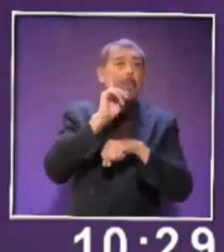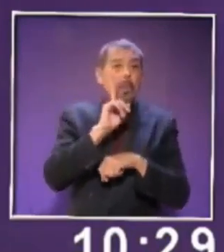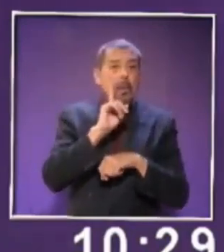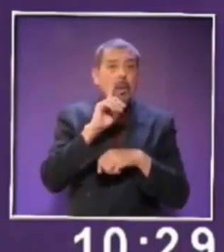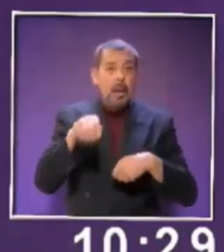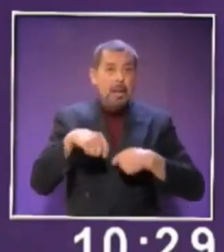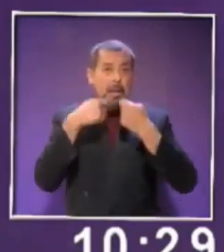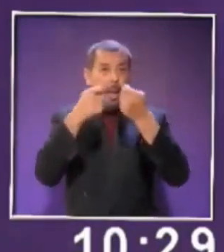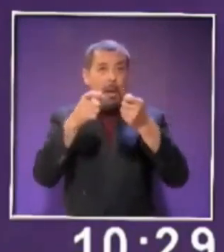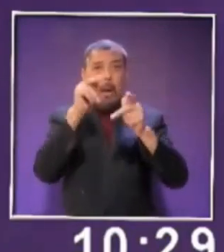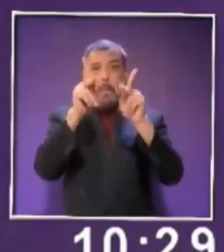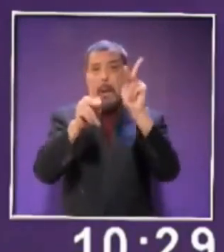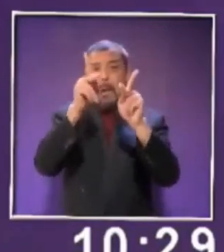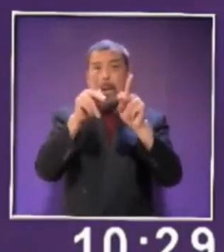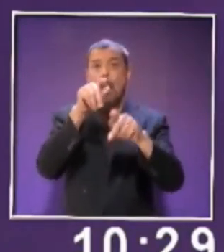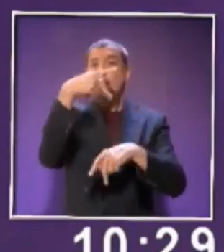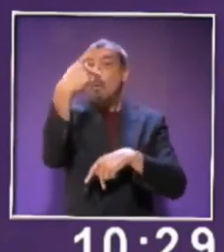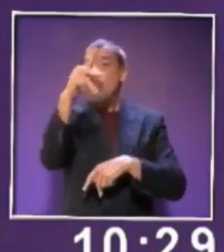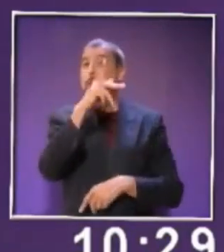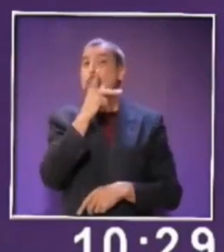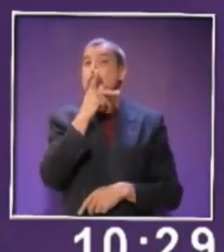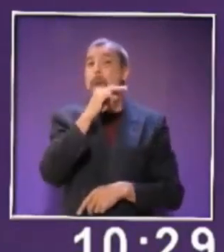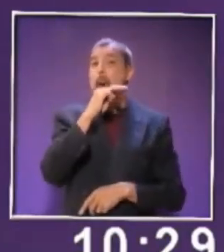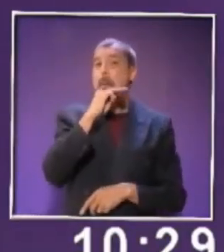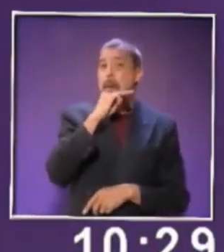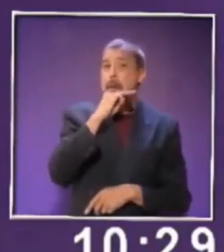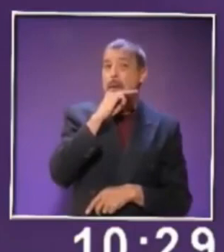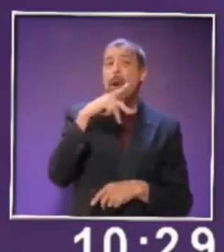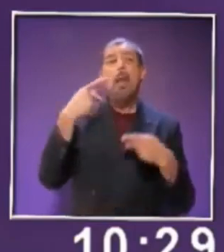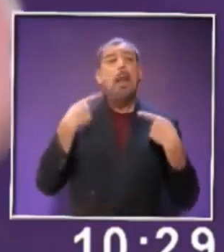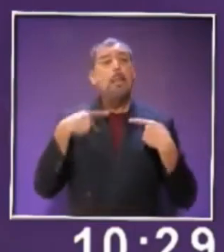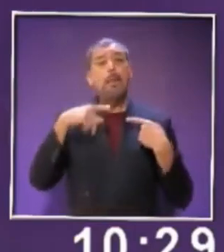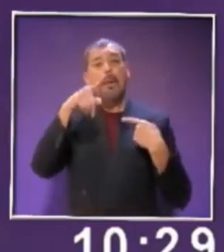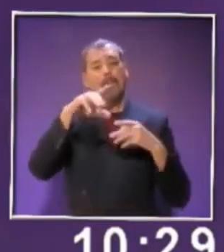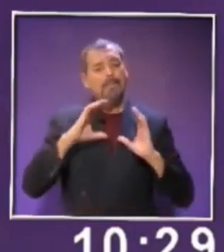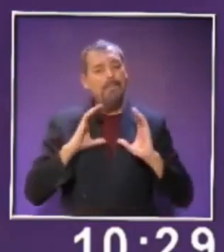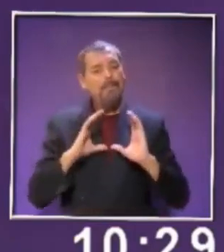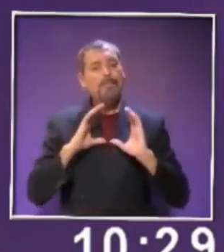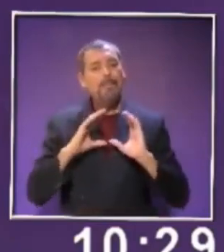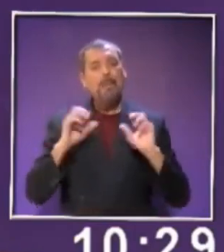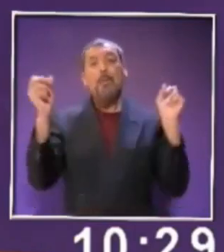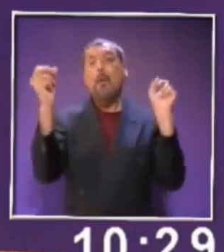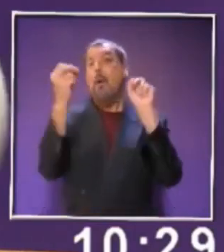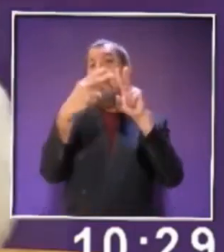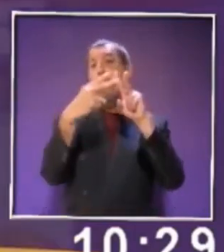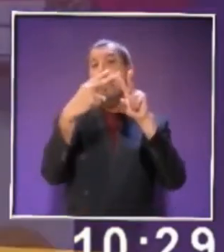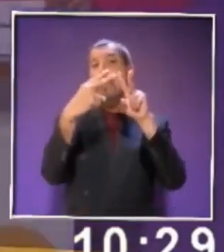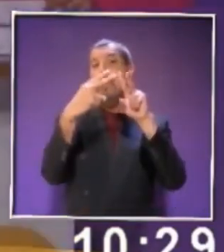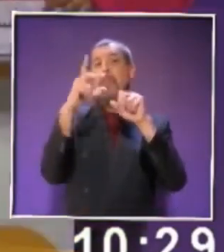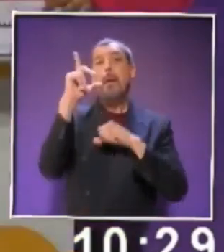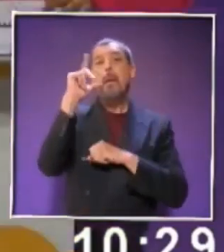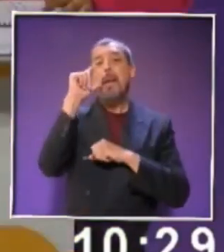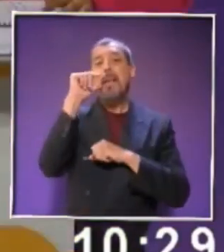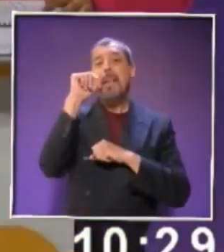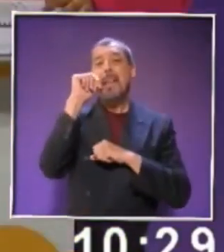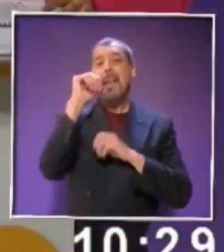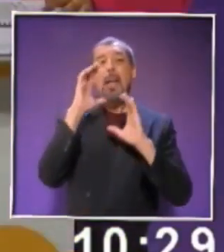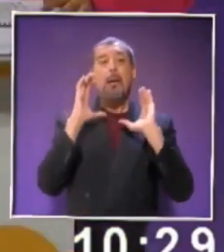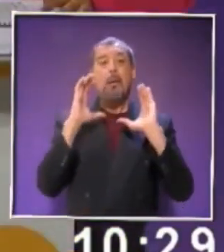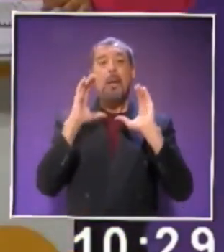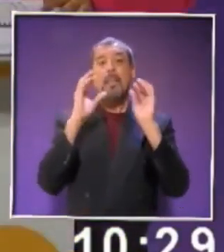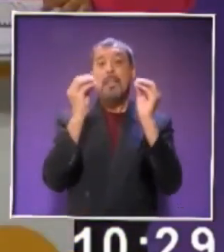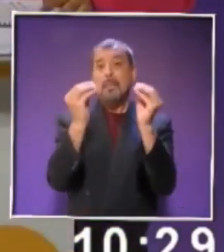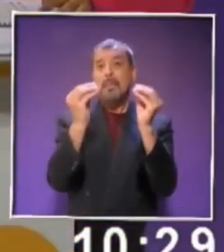te dejo para que platiques con tus papás o la persona que te cuida. Nos vemos en la próxima. Hasta luego.